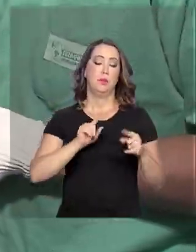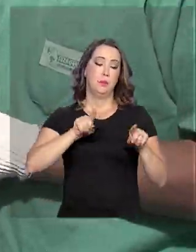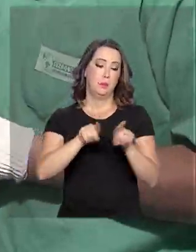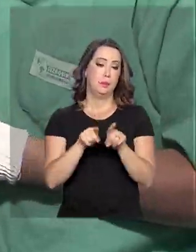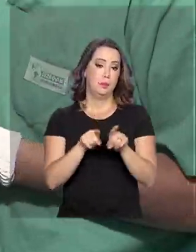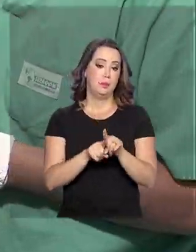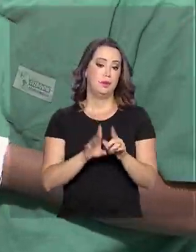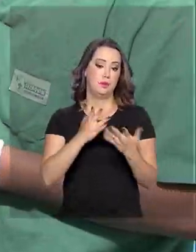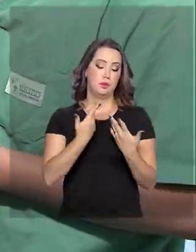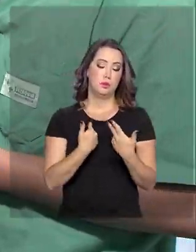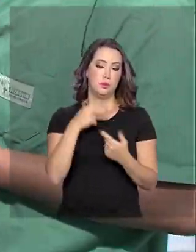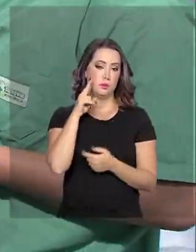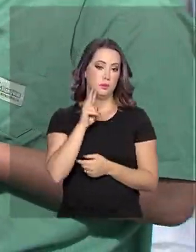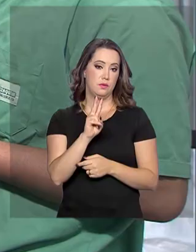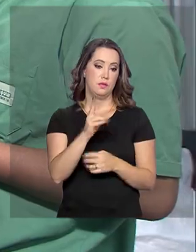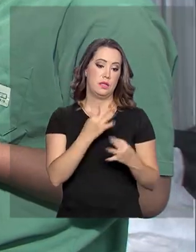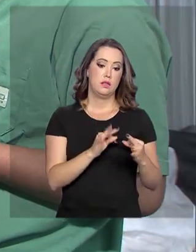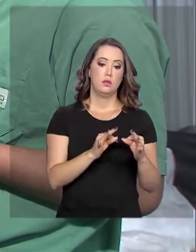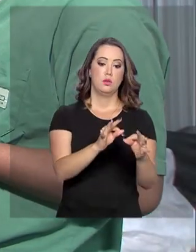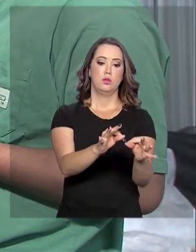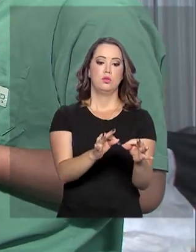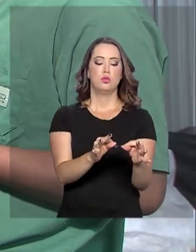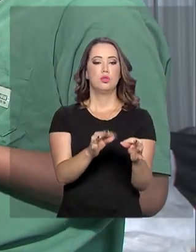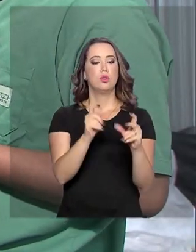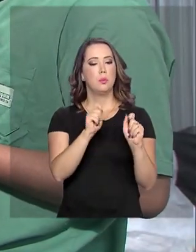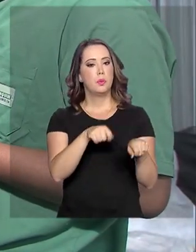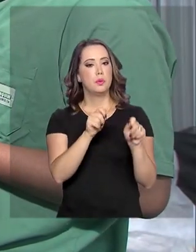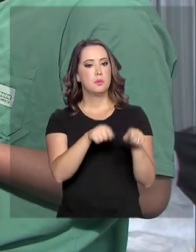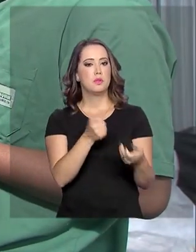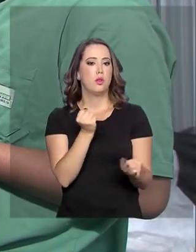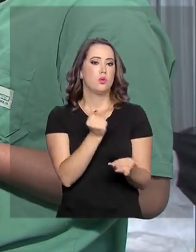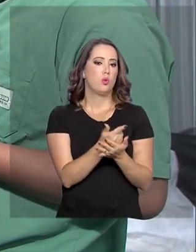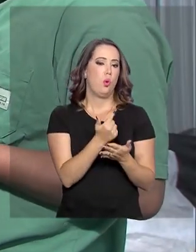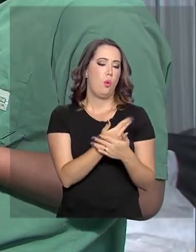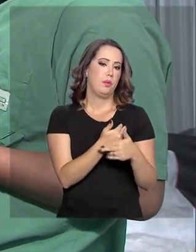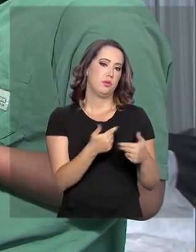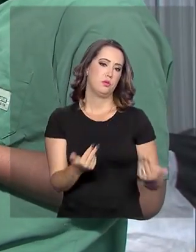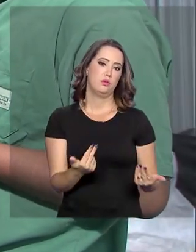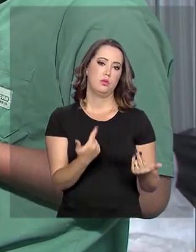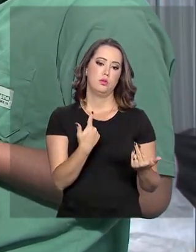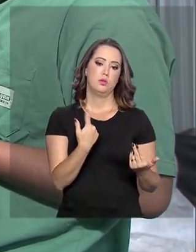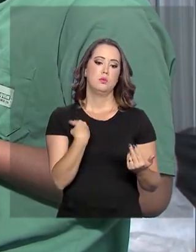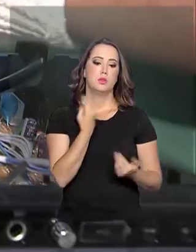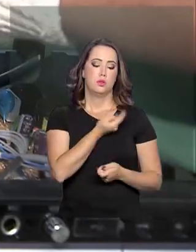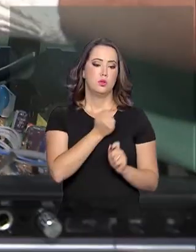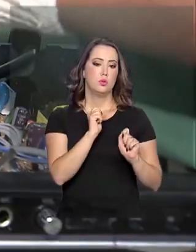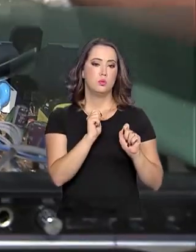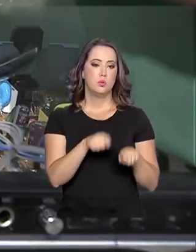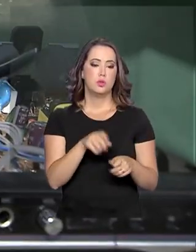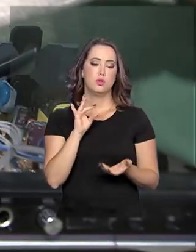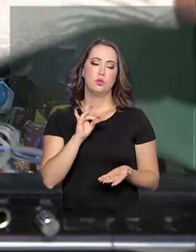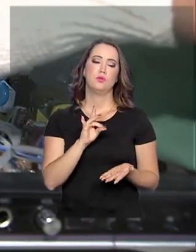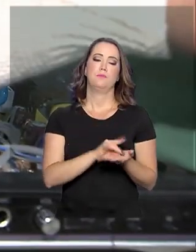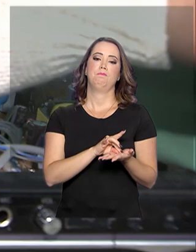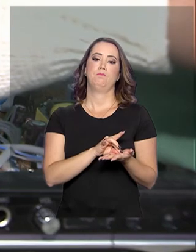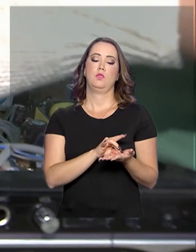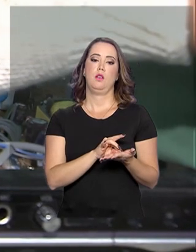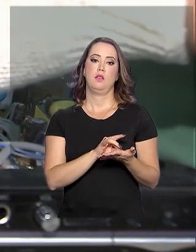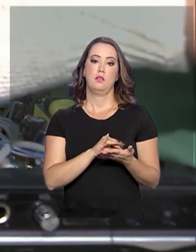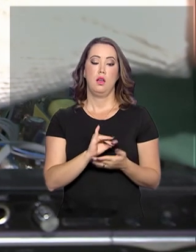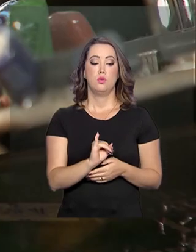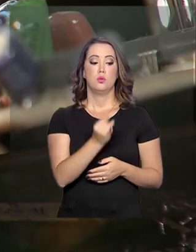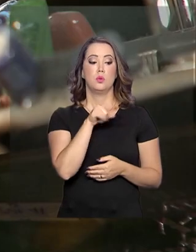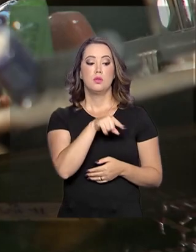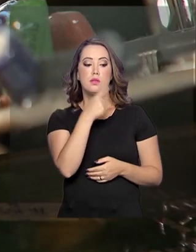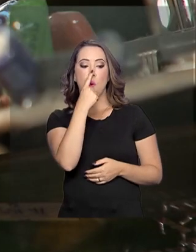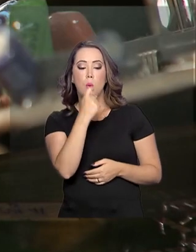e seja também nos aspectos tecnológicos, na possibilidade de compra de equipamentos para a gente realmente poder aproveitar